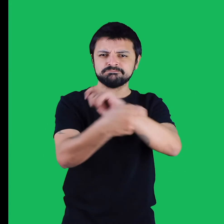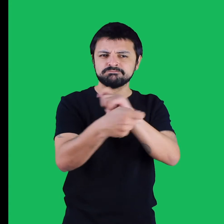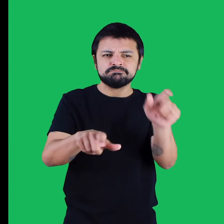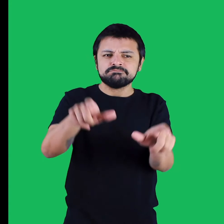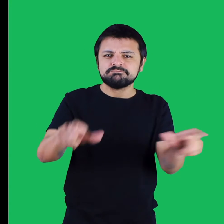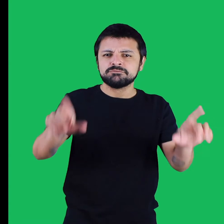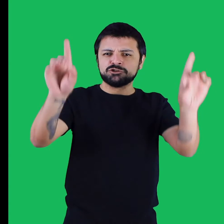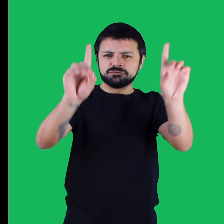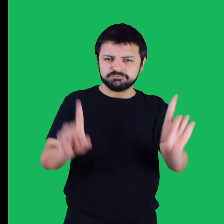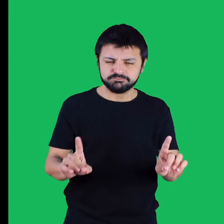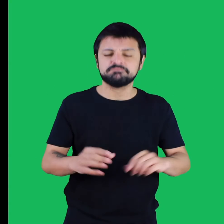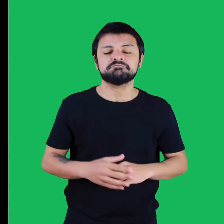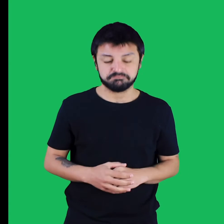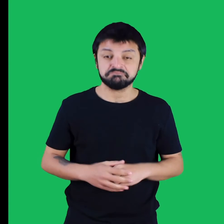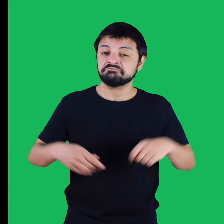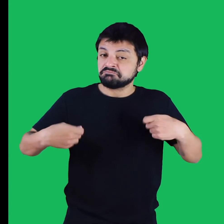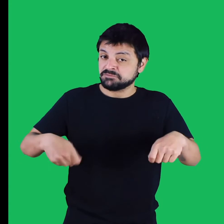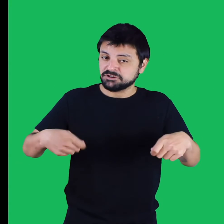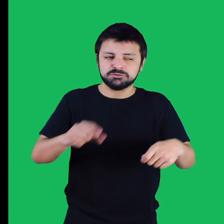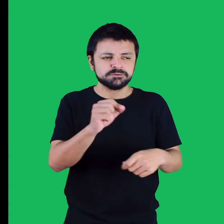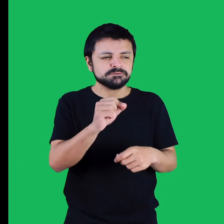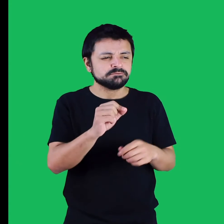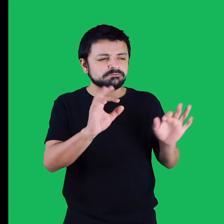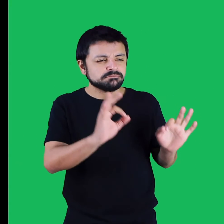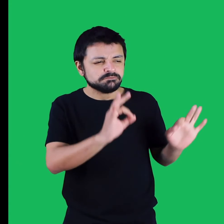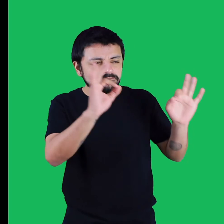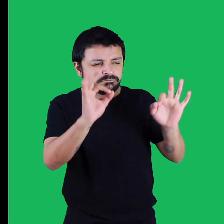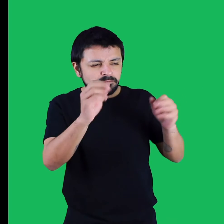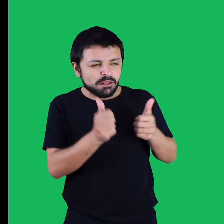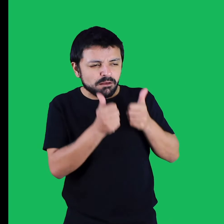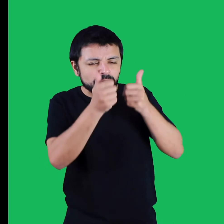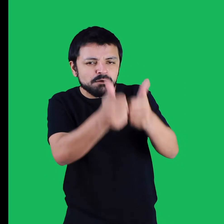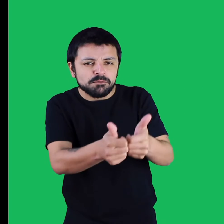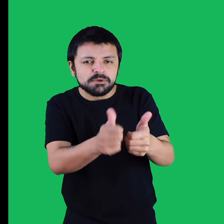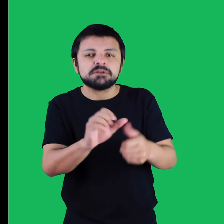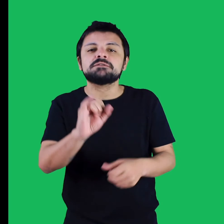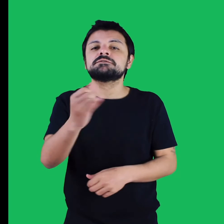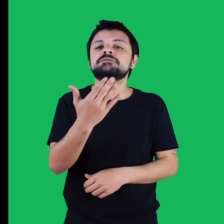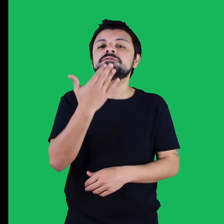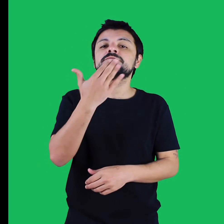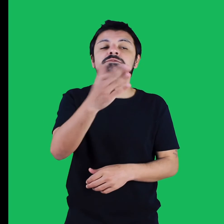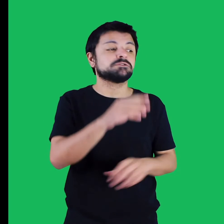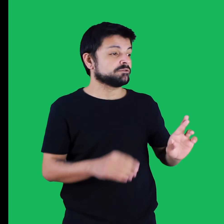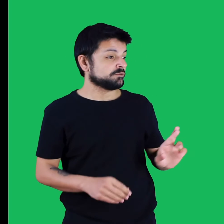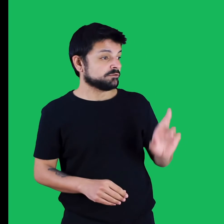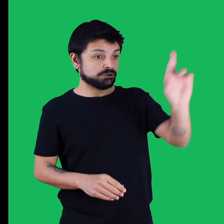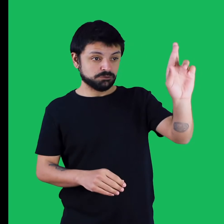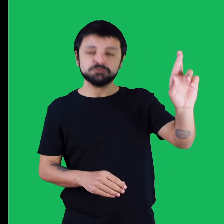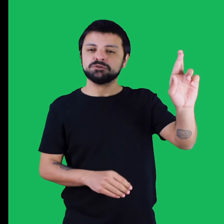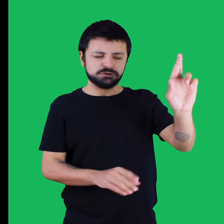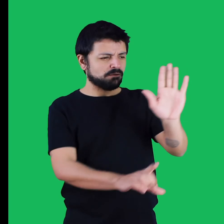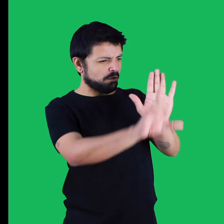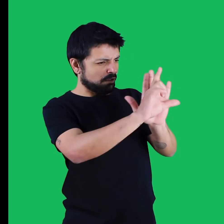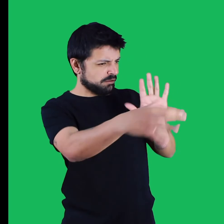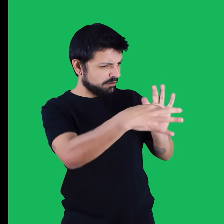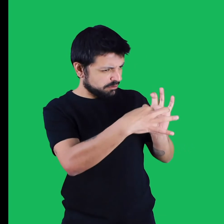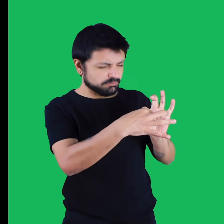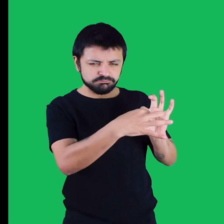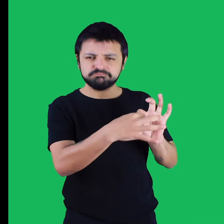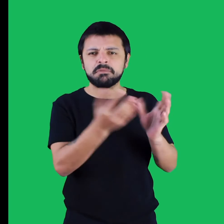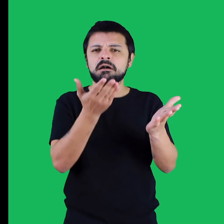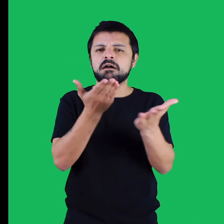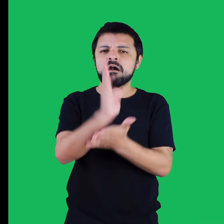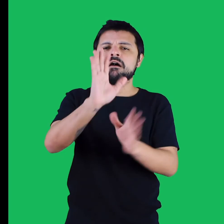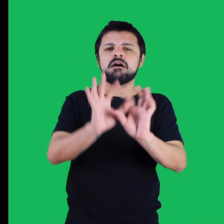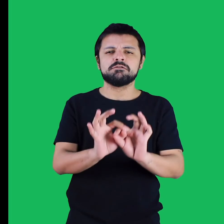pessoas com deficiência deverá ser acompanhada, quando for o caso, da anuência do responsável